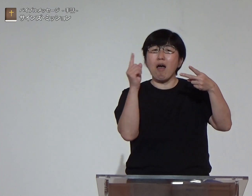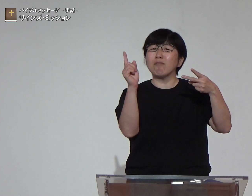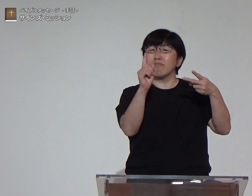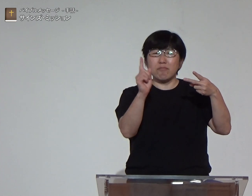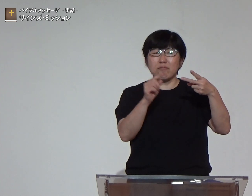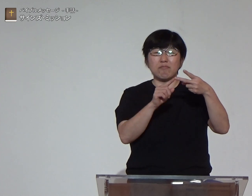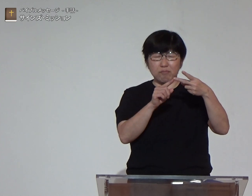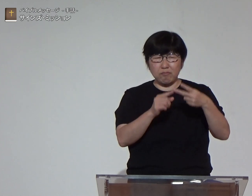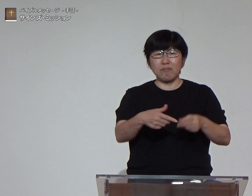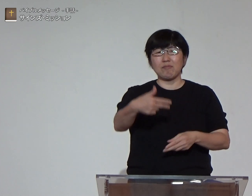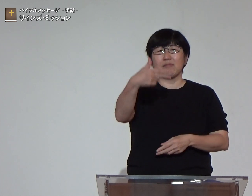2つ目は